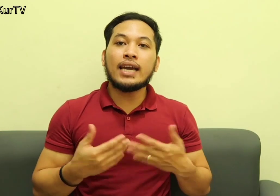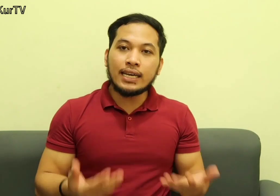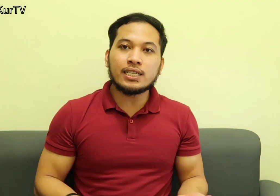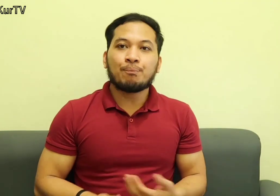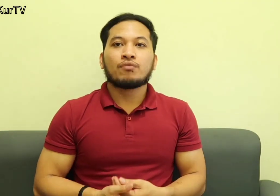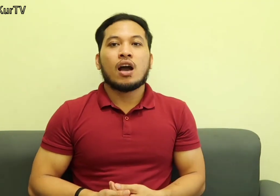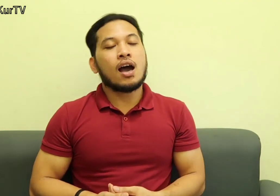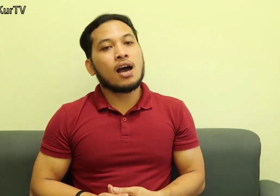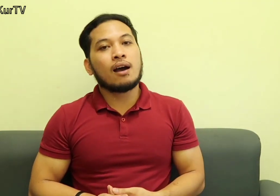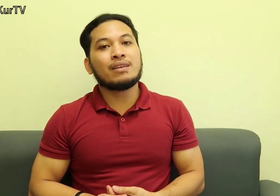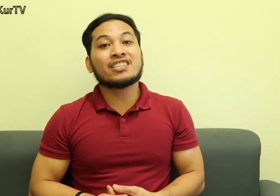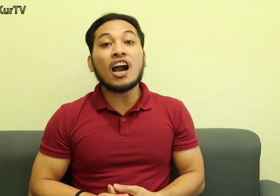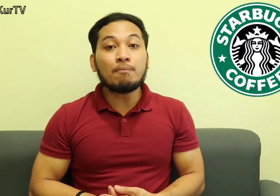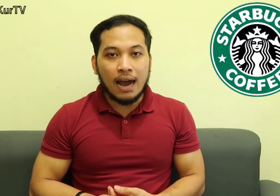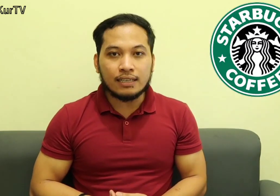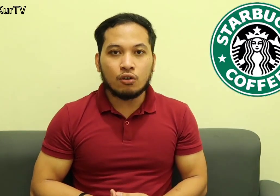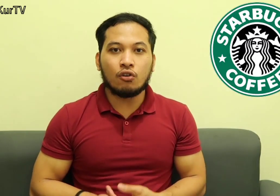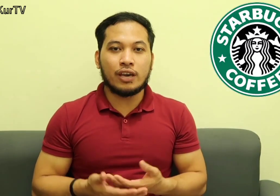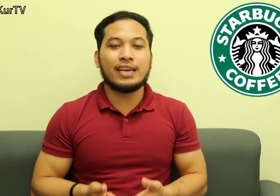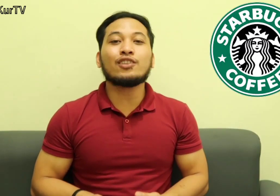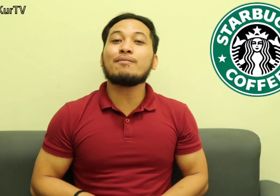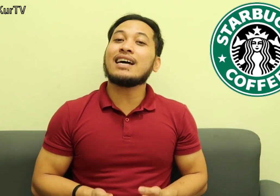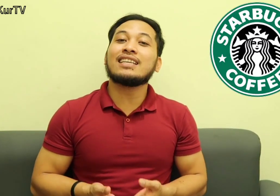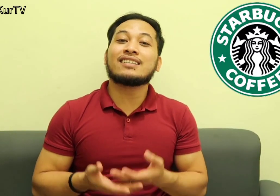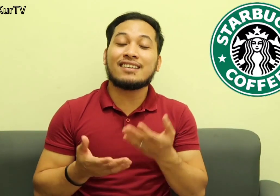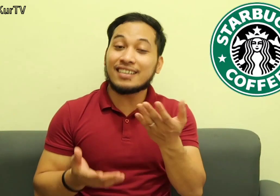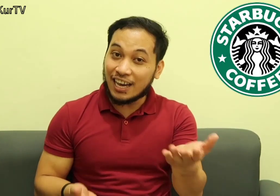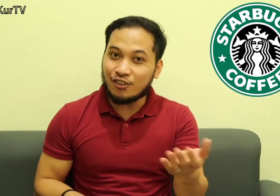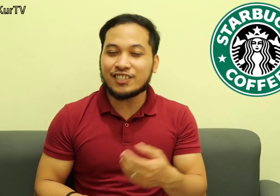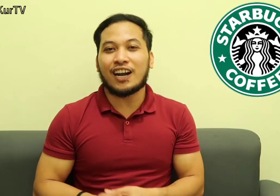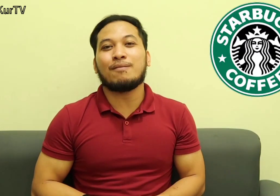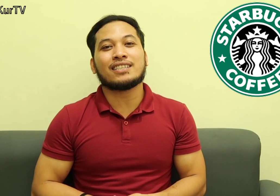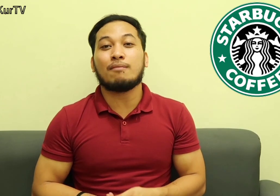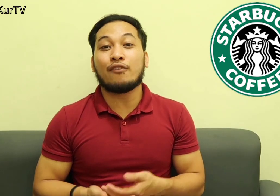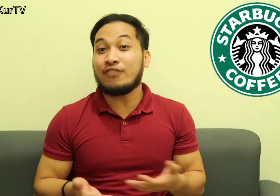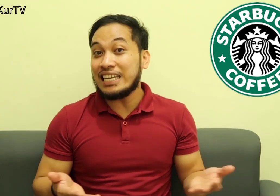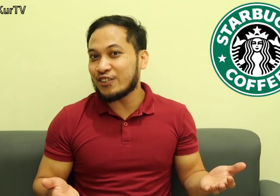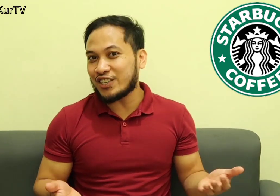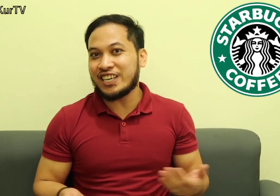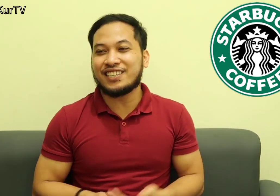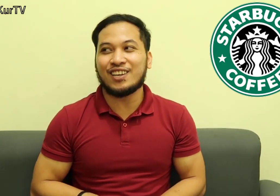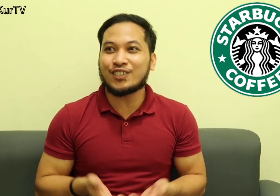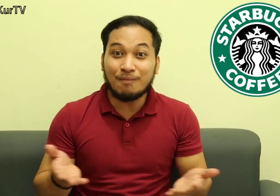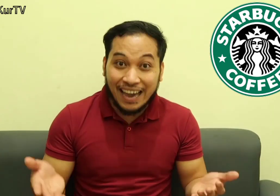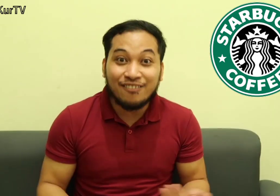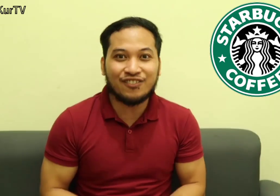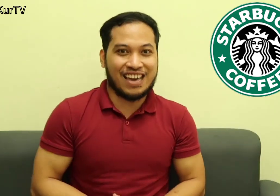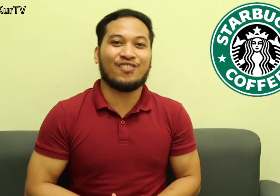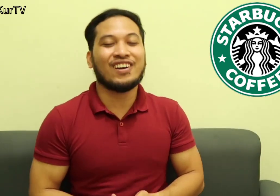is Starbucks Okay, ganito naman natin Isasign yung Starbucks Sa mga feeling rich kids Sa mga F na F